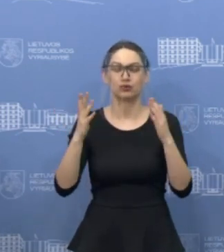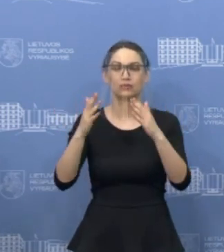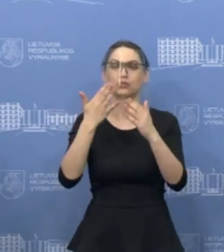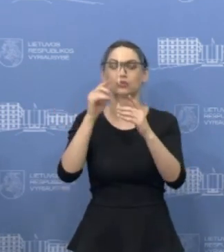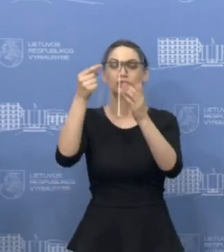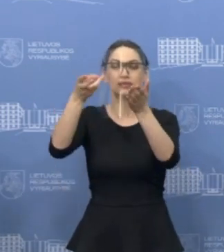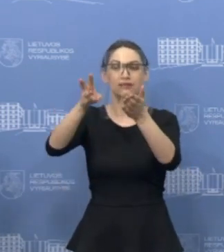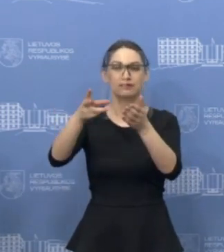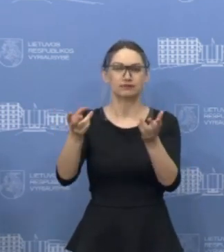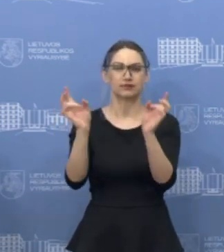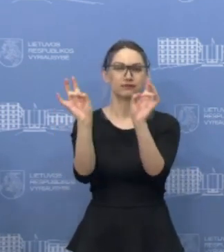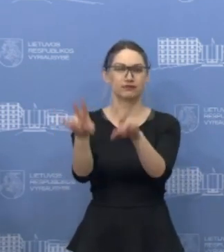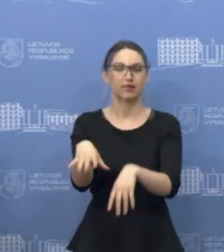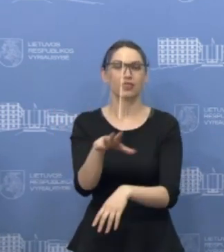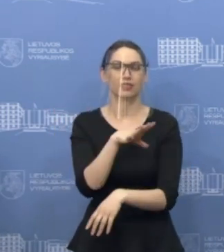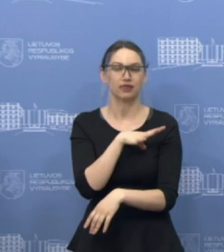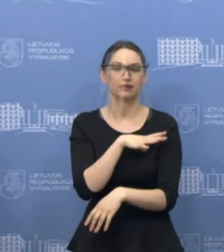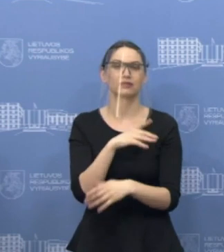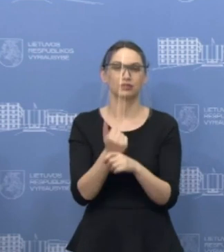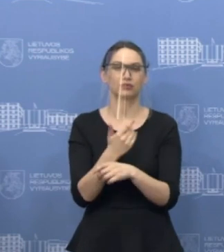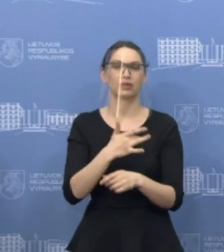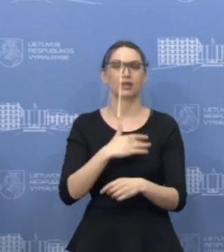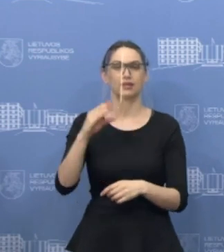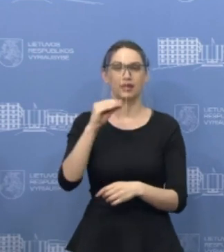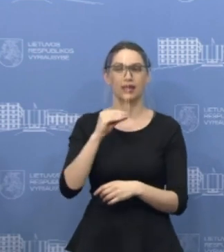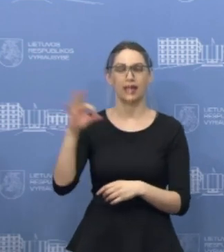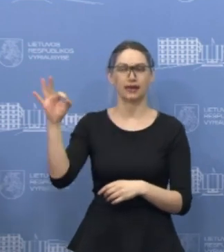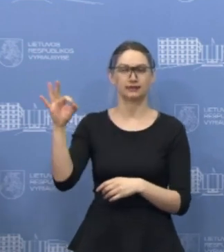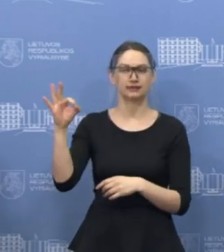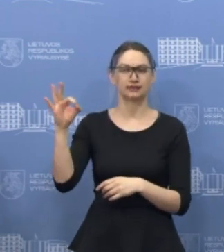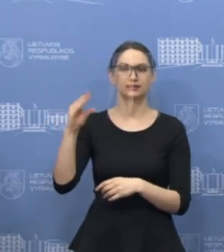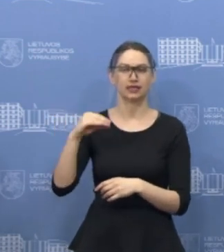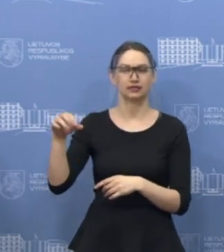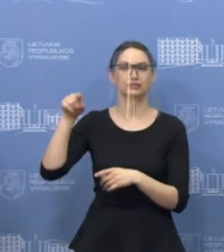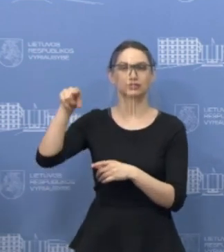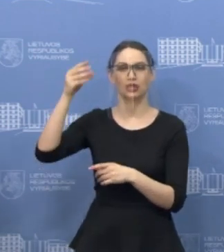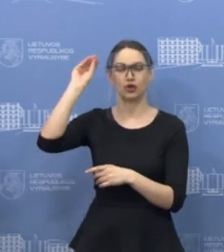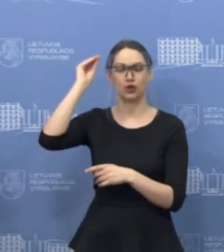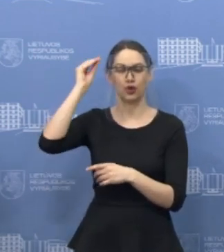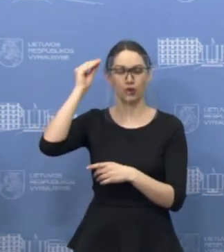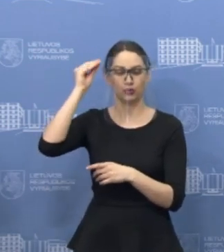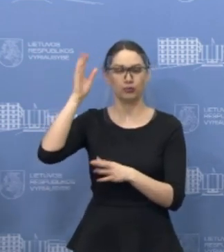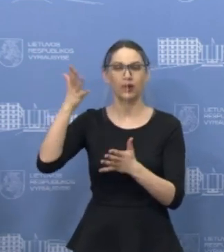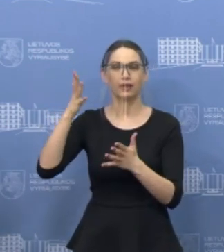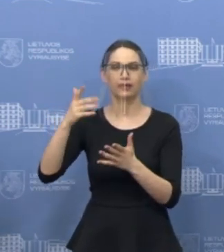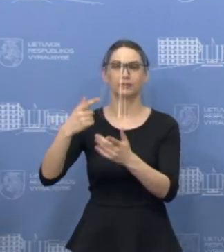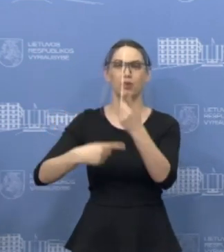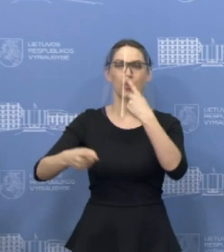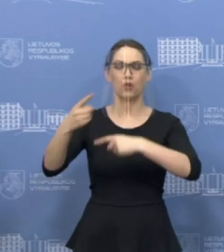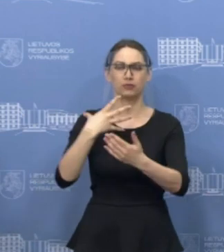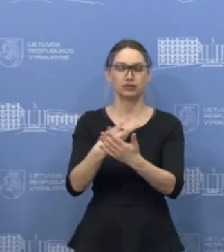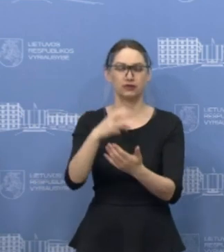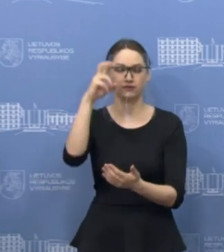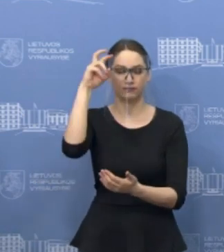galimybės, tai jau turbūt Europos Sąjunga organizuos visų Europos Sąjungos piliečių pargabenimą iš už Europos